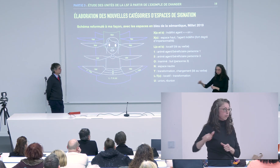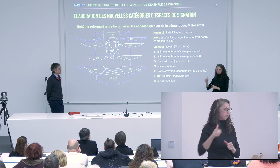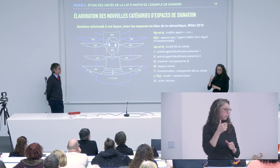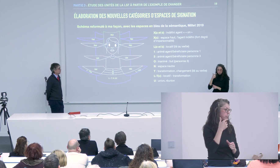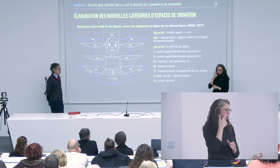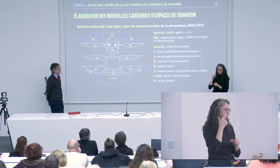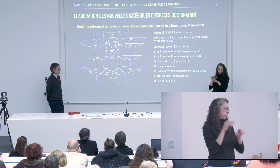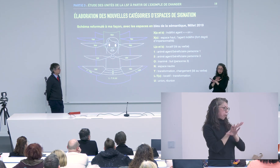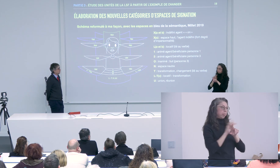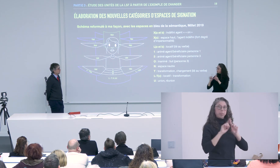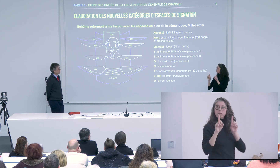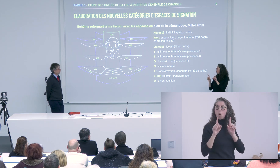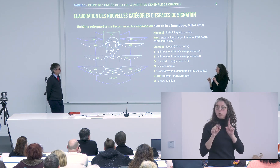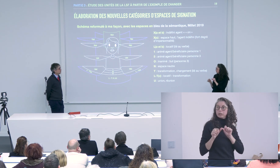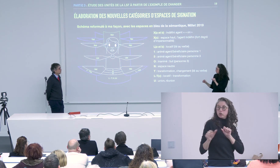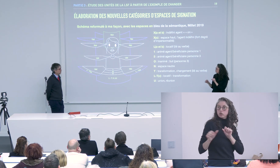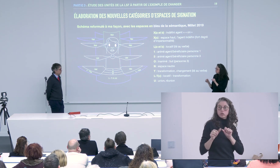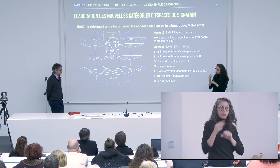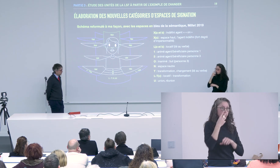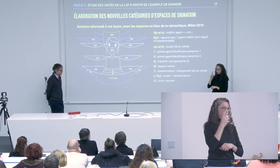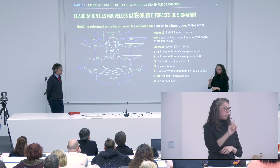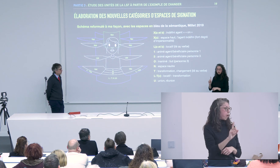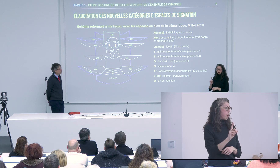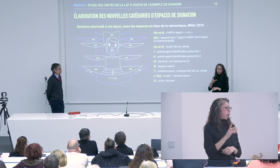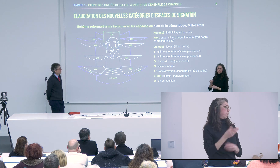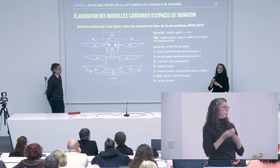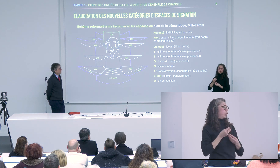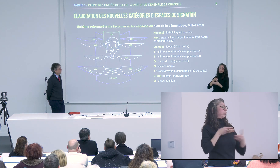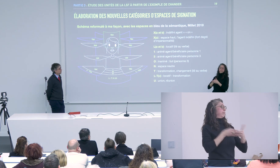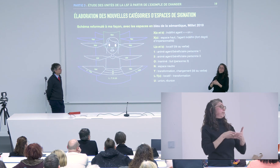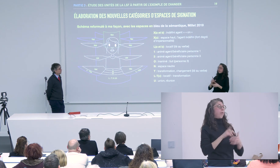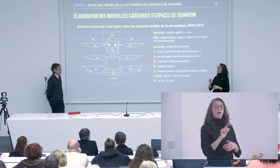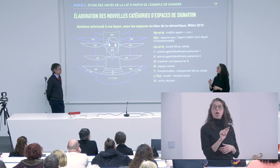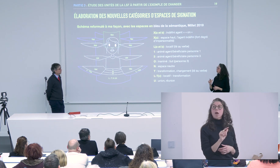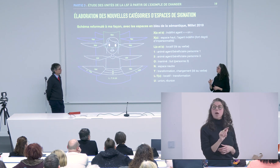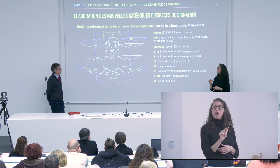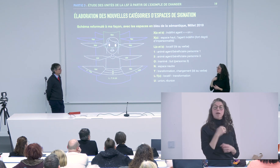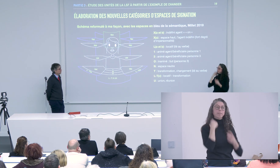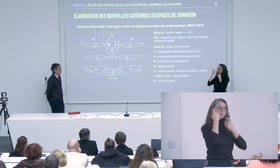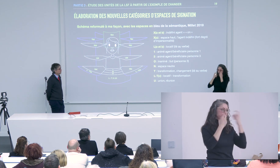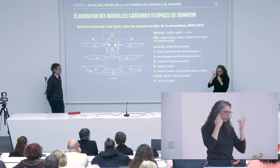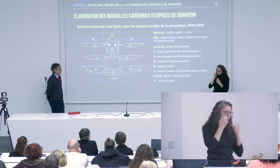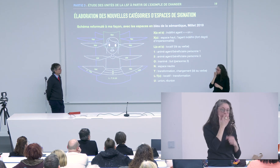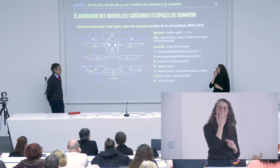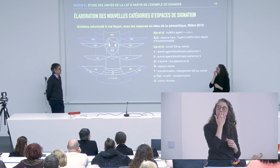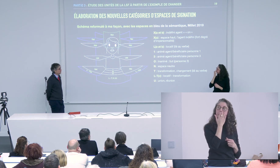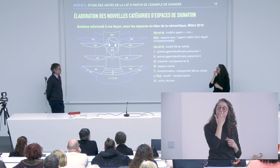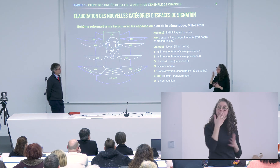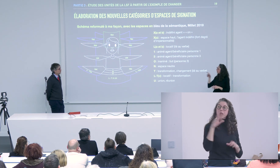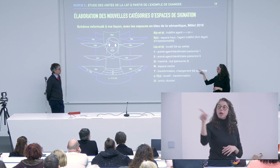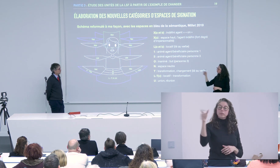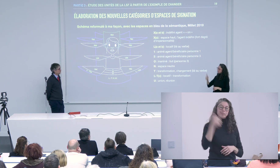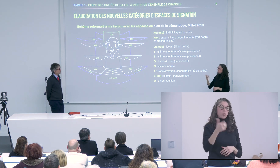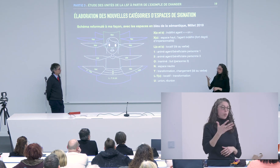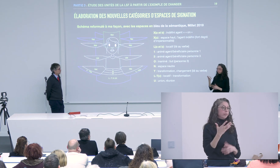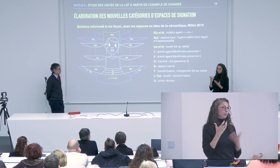à la moitié de l'espace de signation plutôt moyen proche plutôt lointain finalement on avait du mal à voir ça sous-élan donc ça